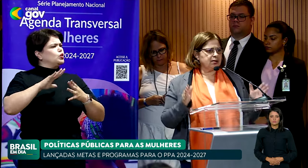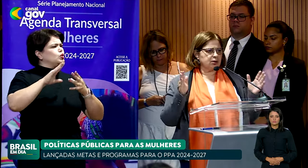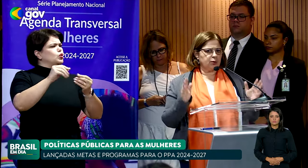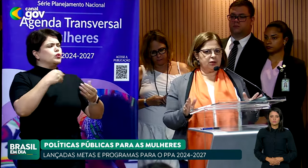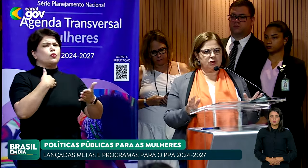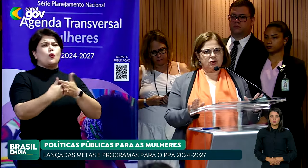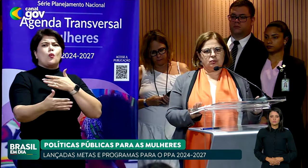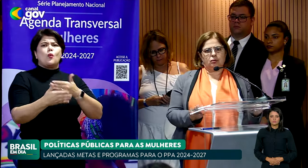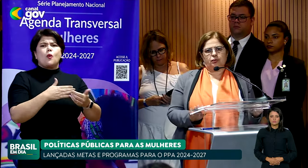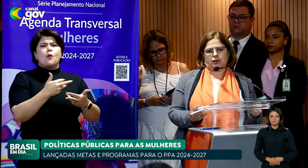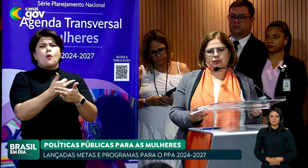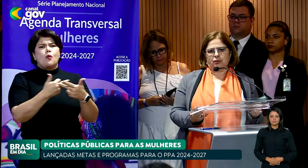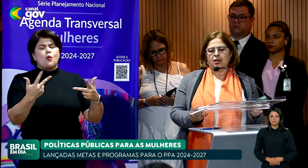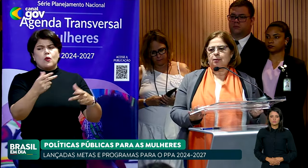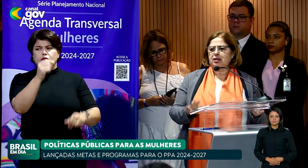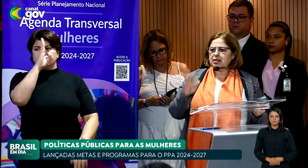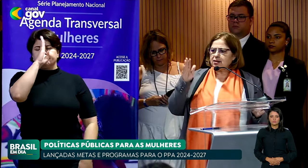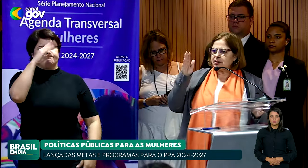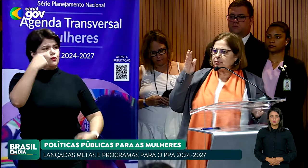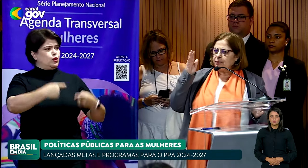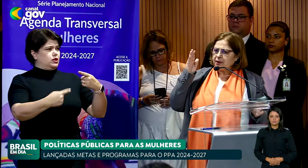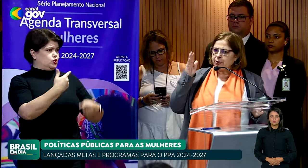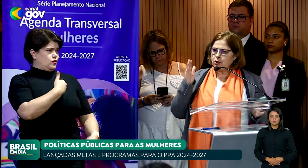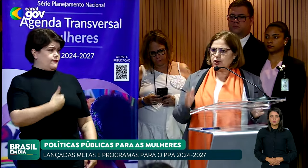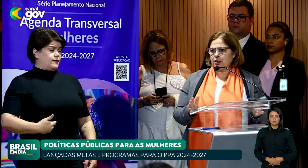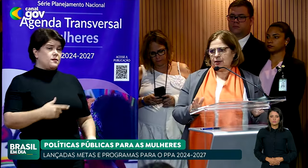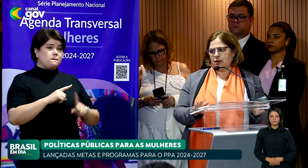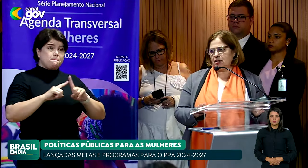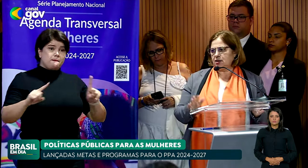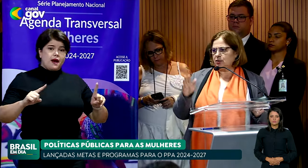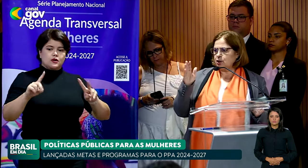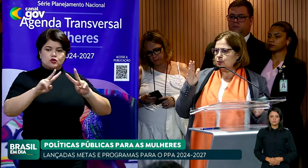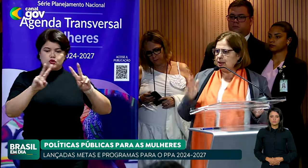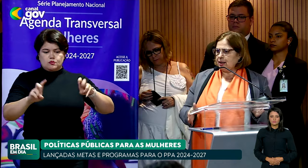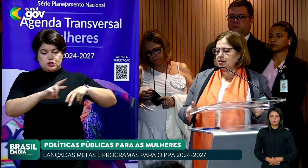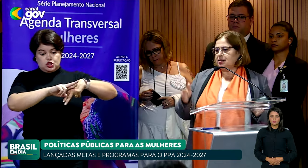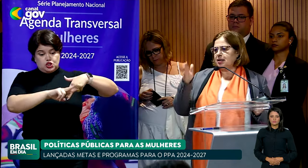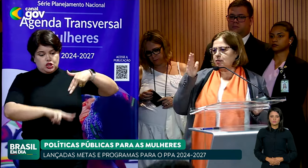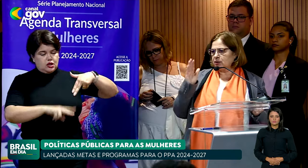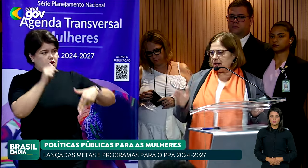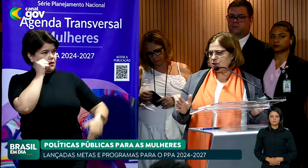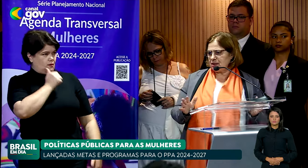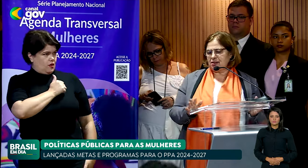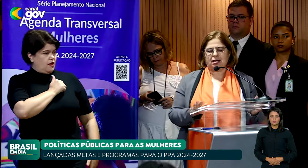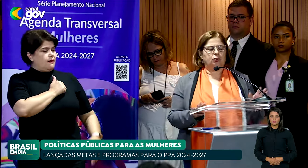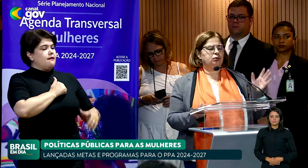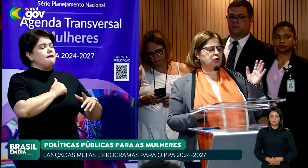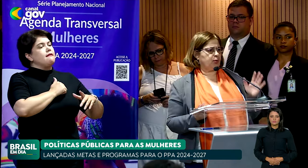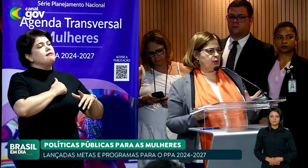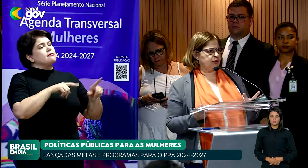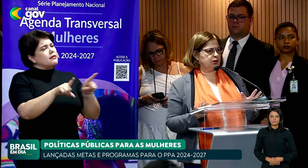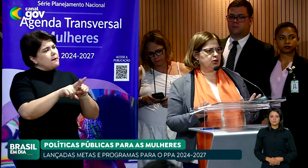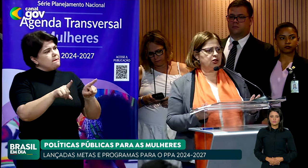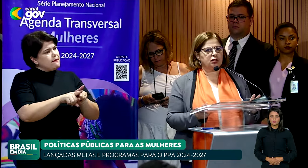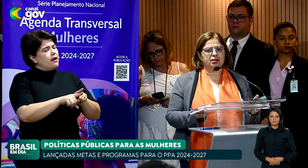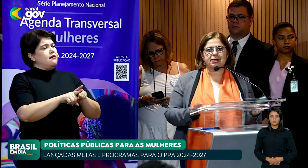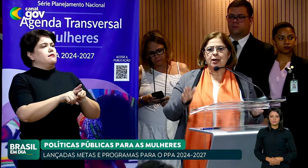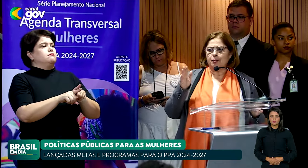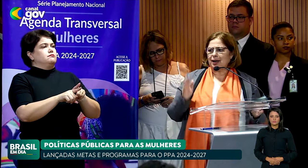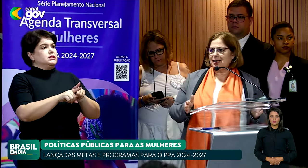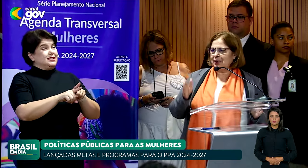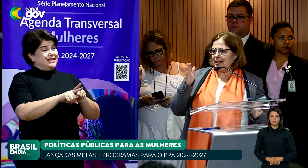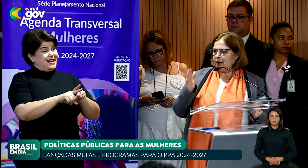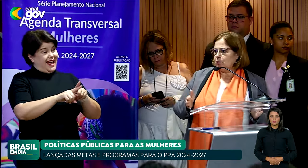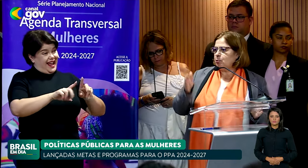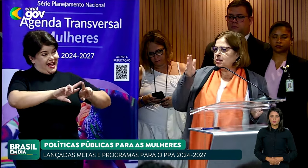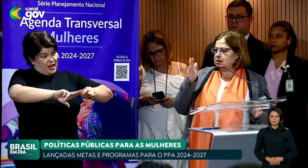e todas as políticas do governo. Mas a questão de gênero, a questão das mulheres, da igualdade racial e dos povos indígenas,